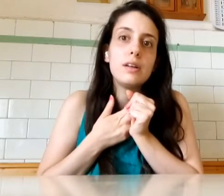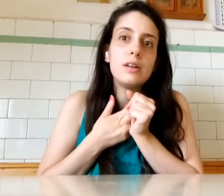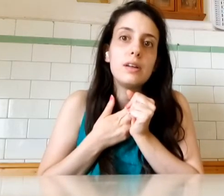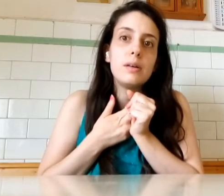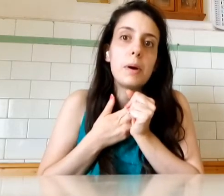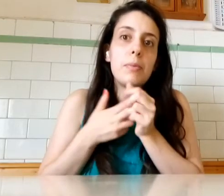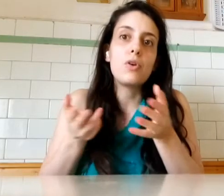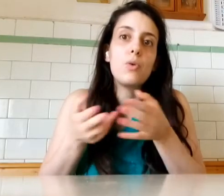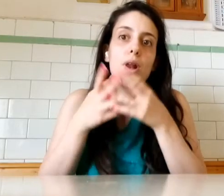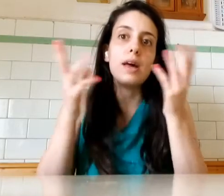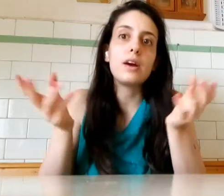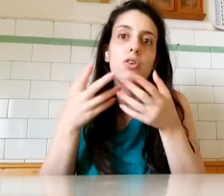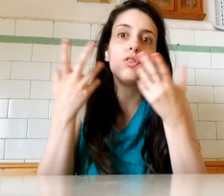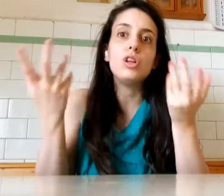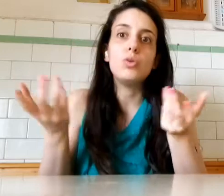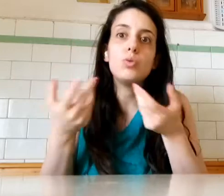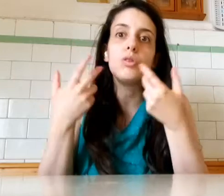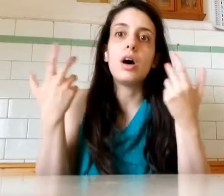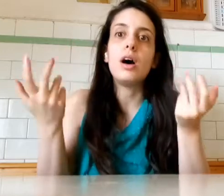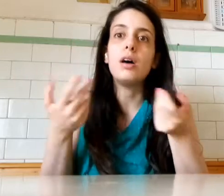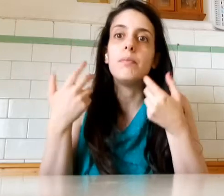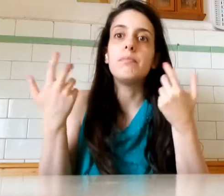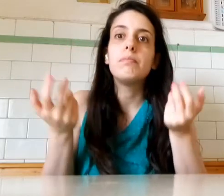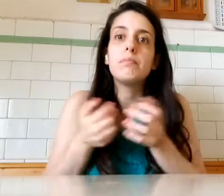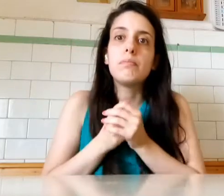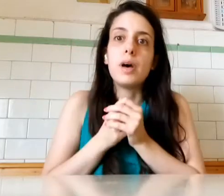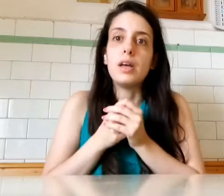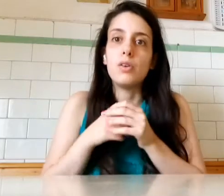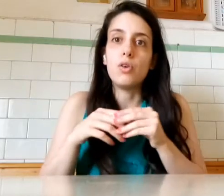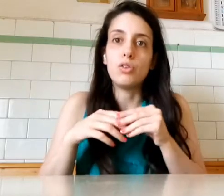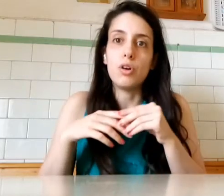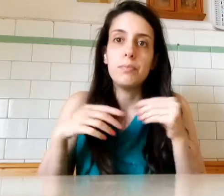Ma poi Con quell'aria Così Tutta Non lo so